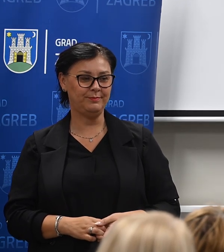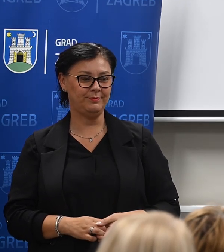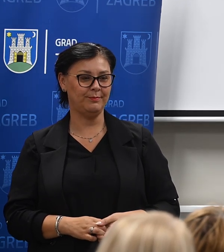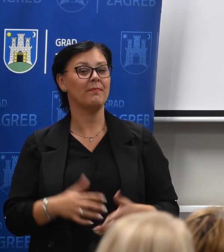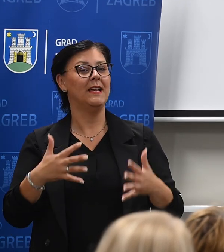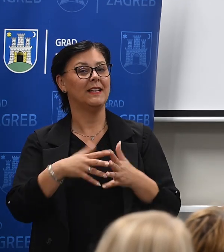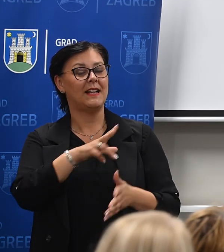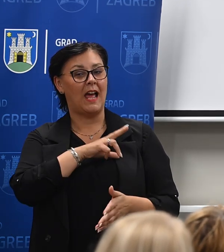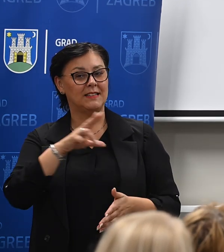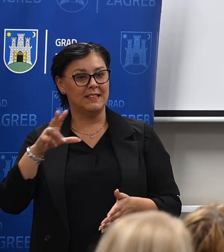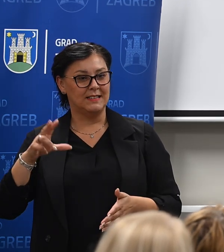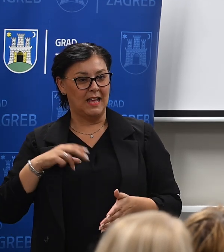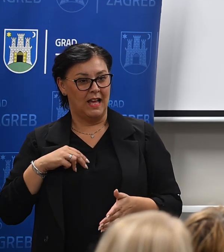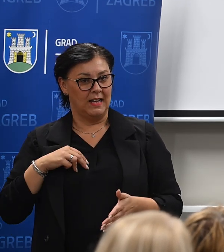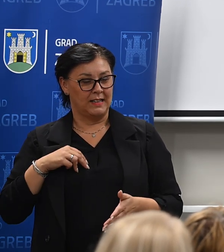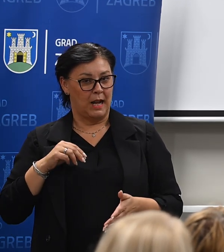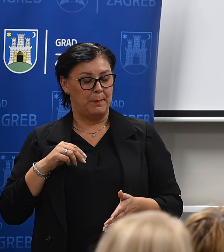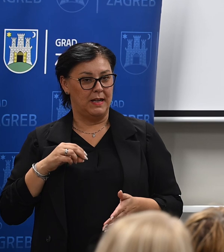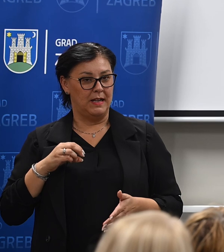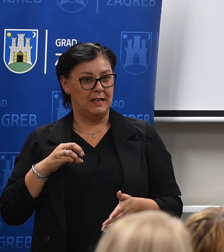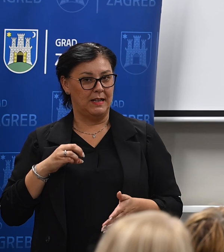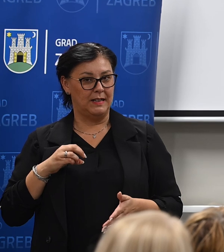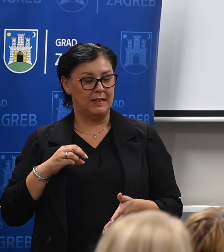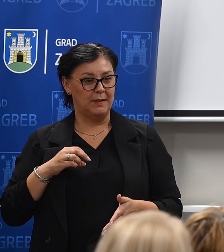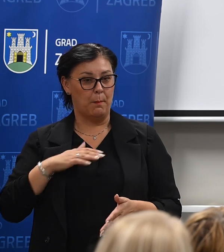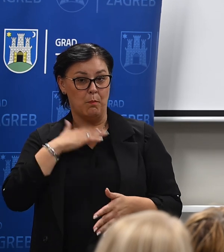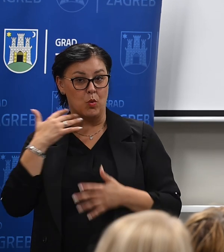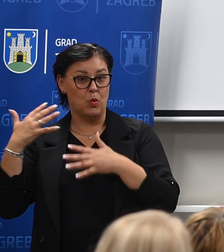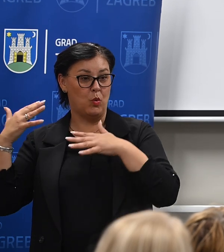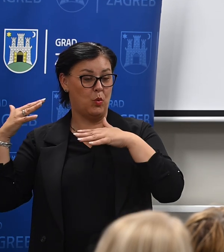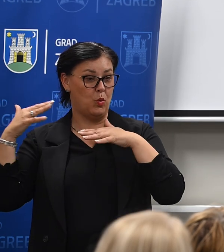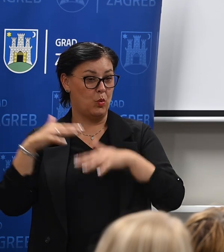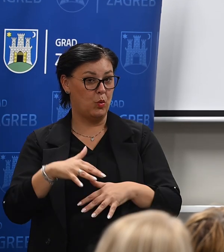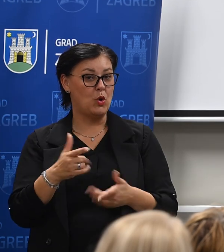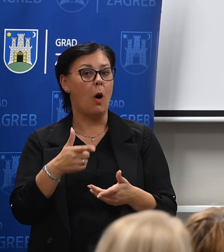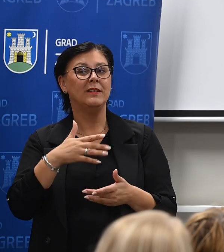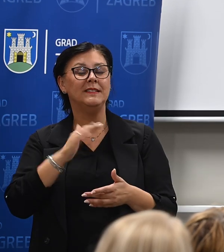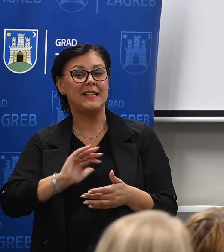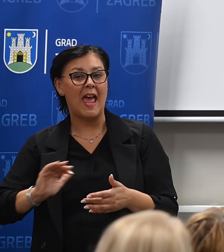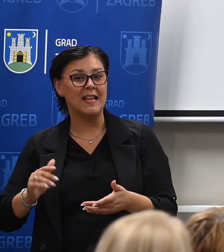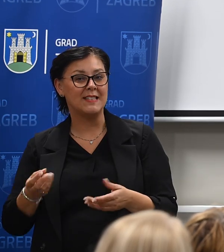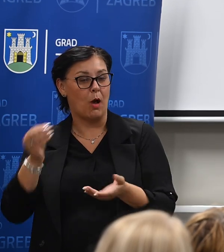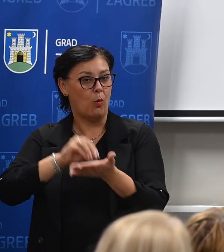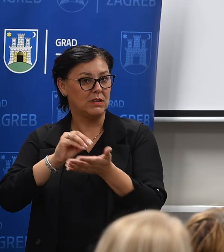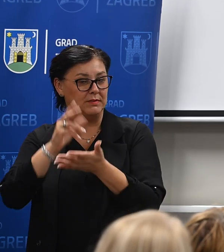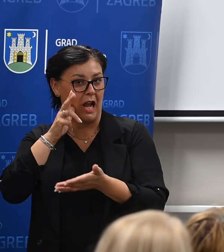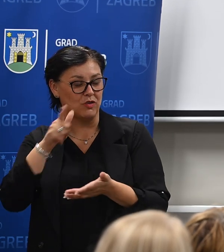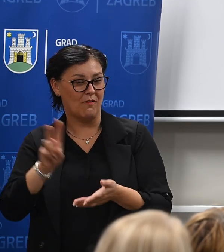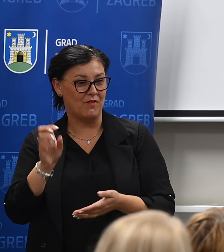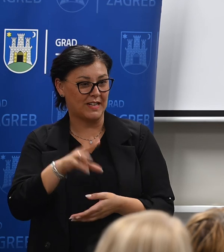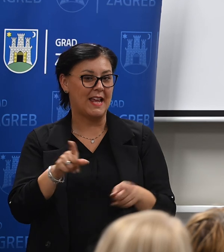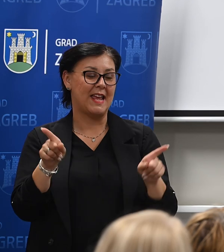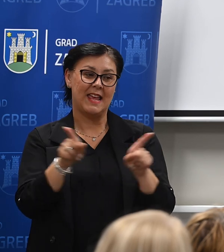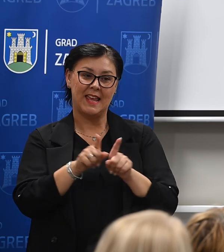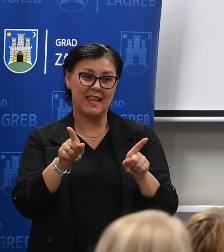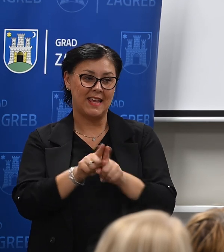Grad Zagreb je usred velike ekspanzije svog sustava preškolskog odgova obrazovanja, kao što je slučaj i sa